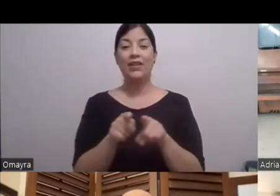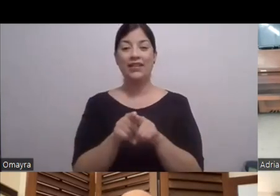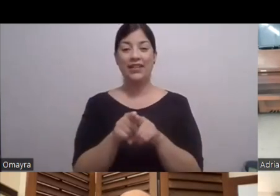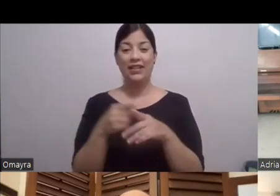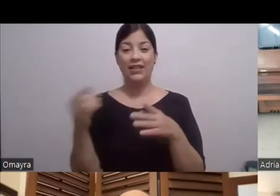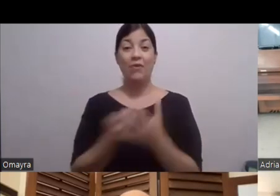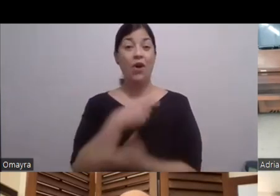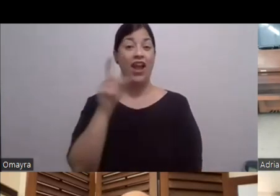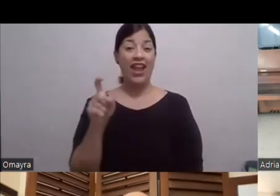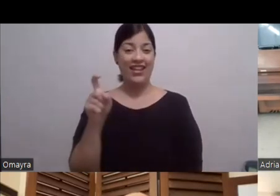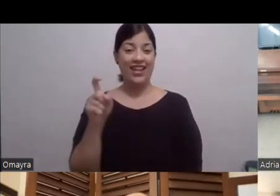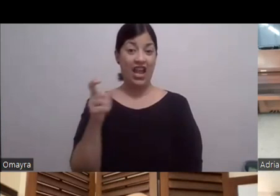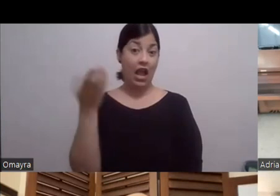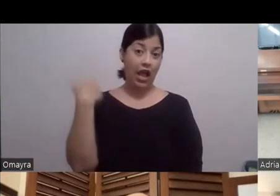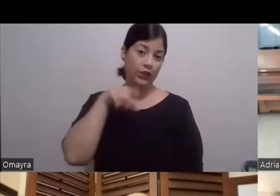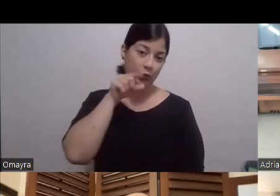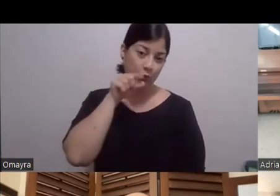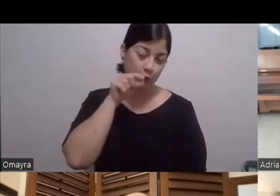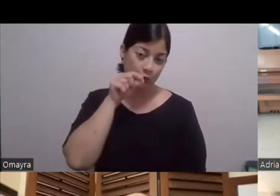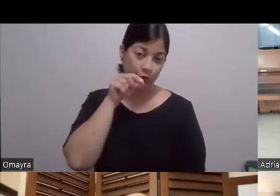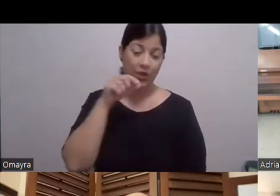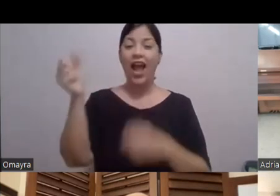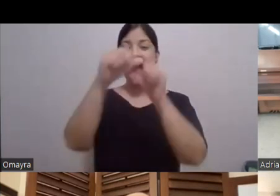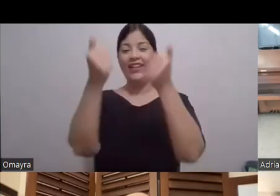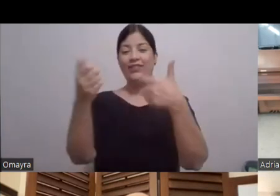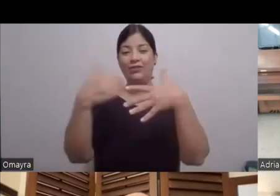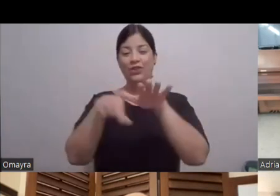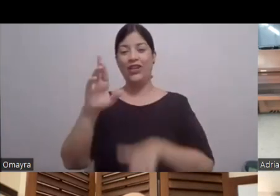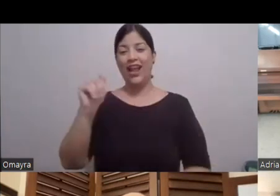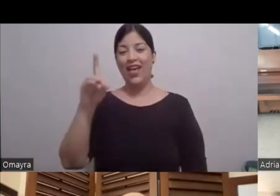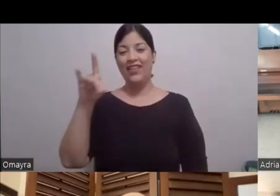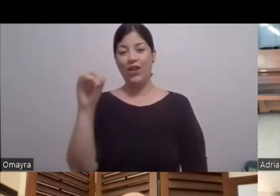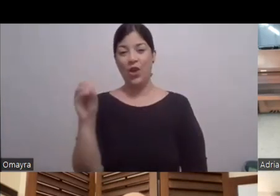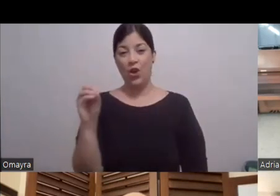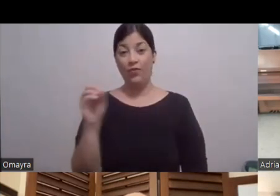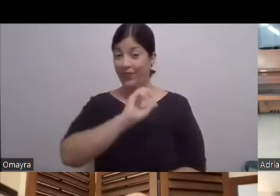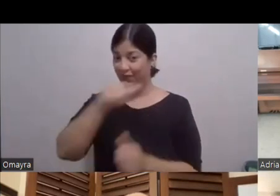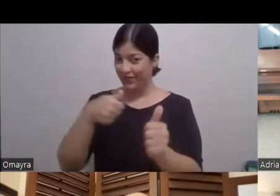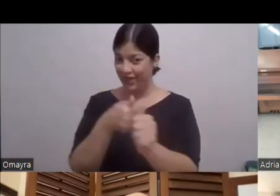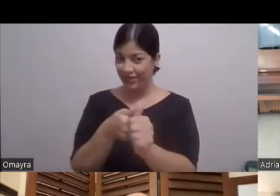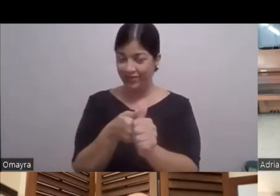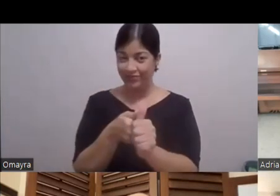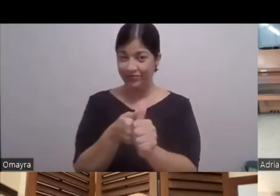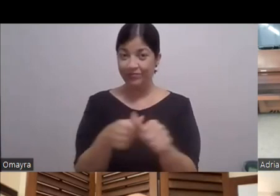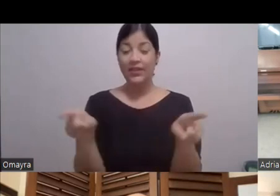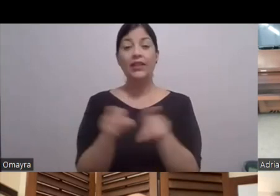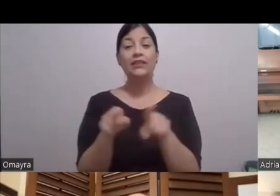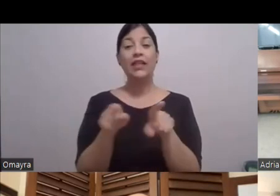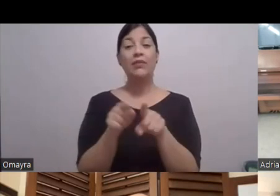Antigua Twitter Como Artefusión Radio Damele follow Y también nos consiguen En YouTube En nuestro